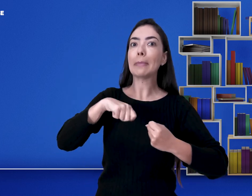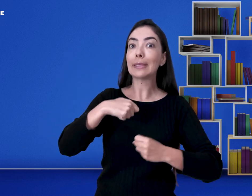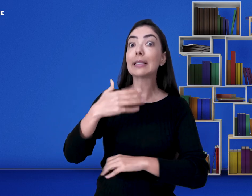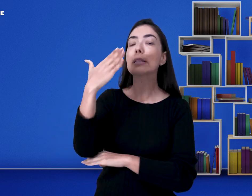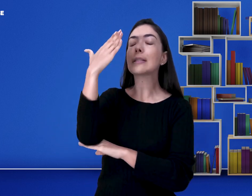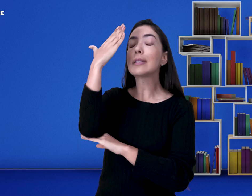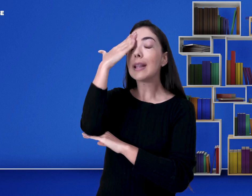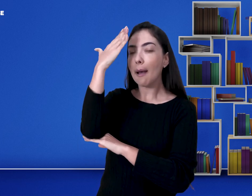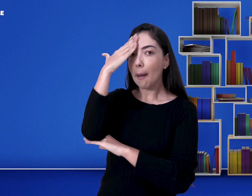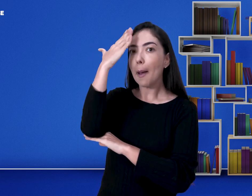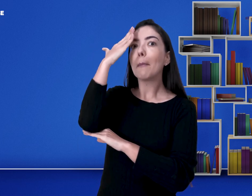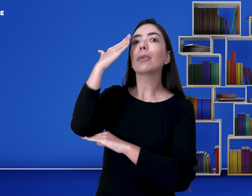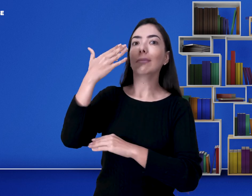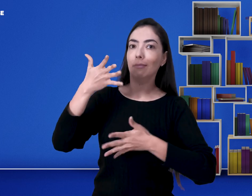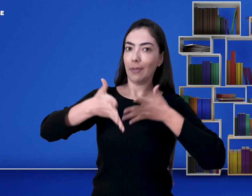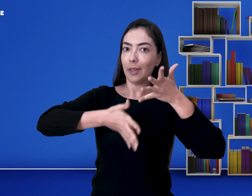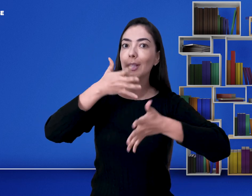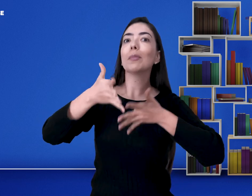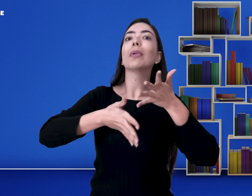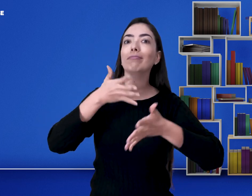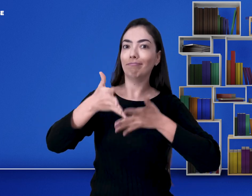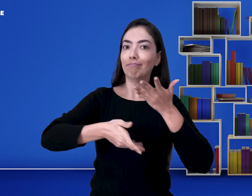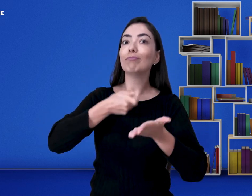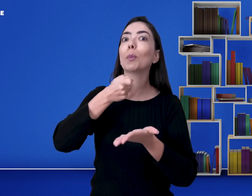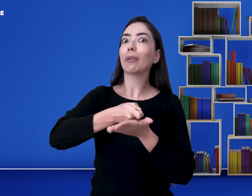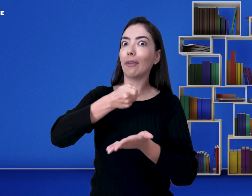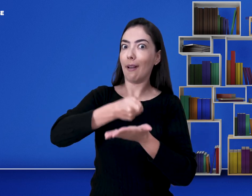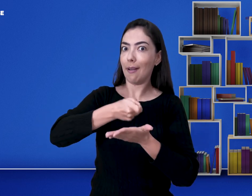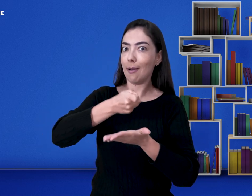o instrutor precisa saber libras também. É obrigado.